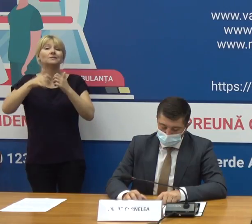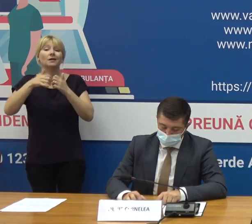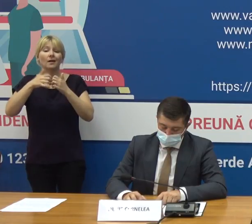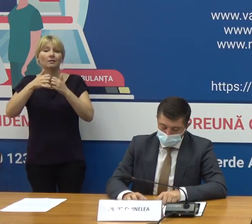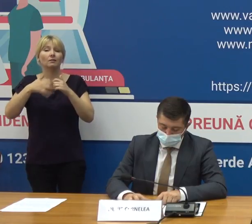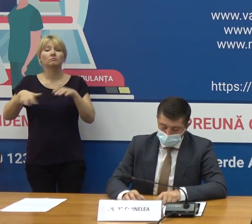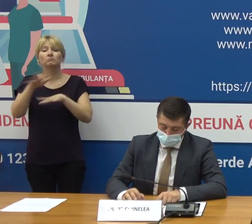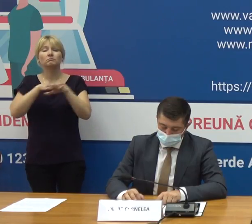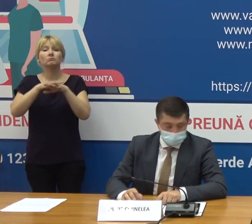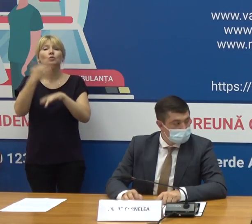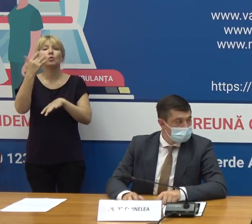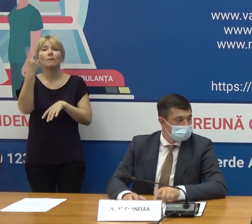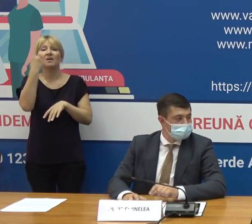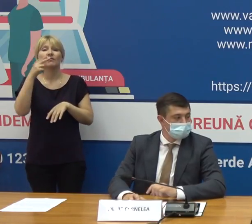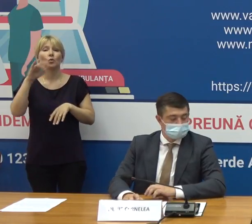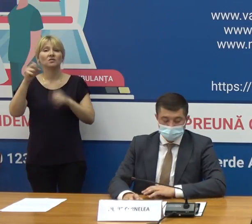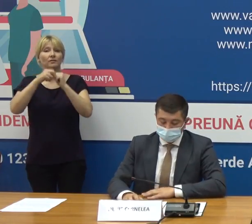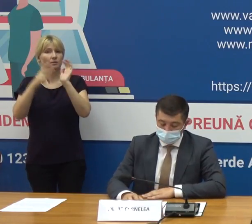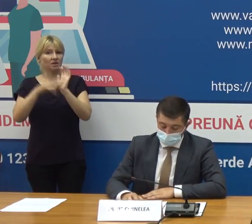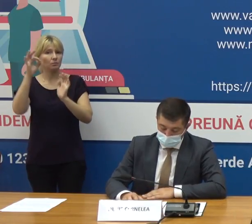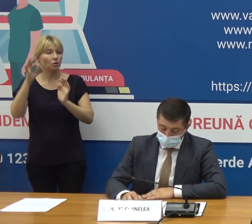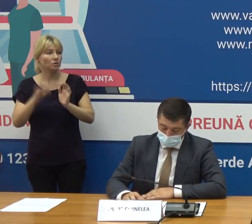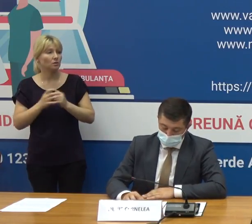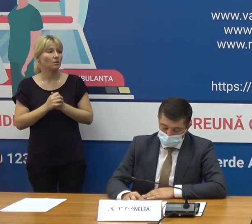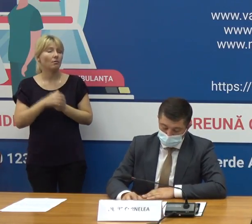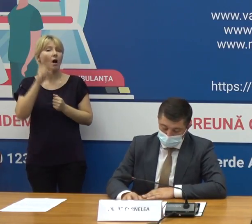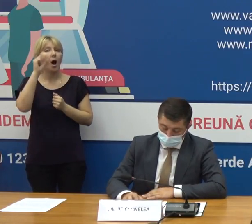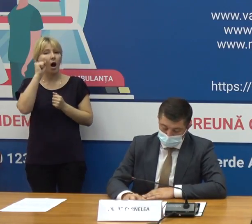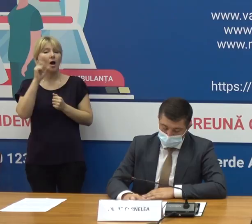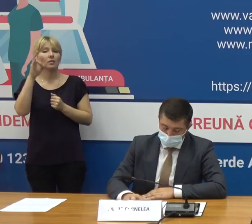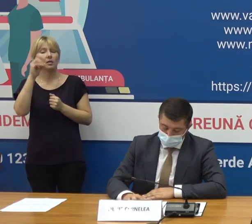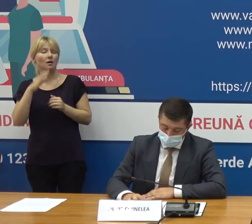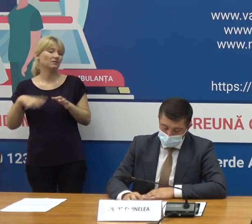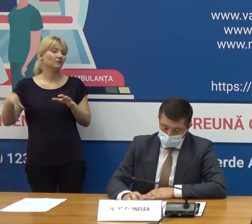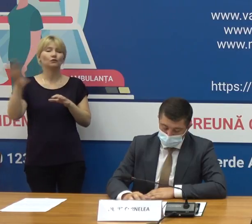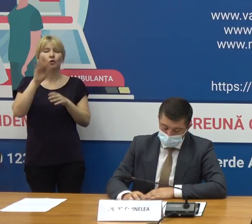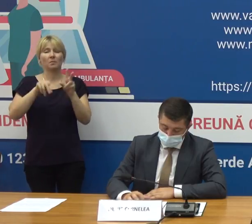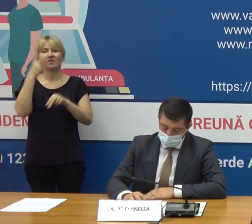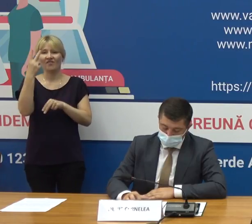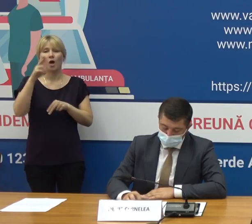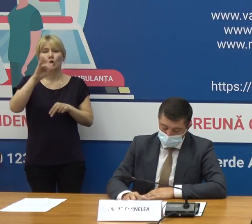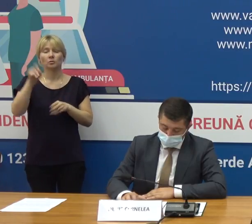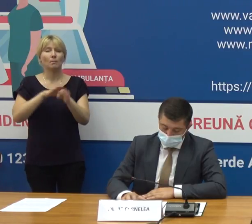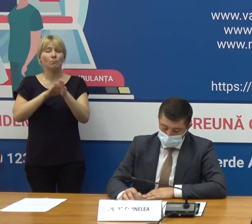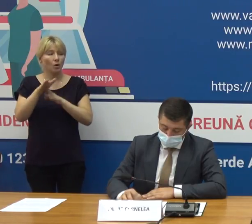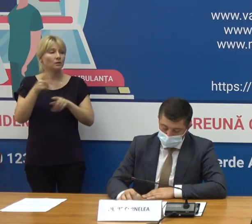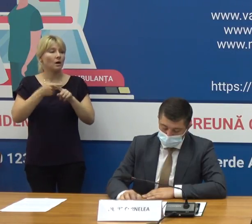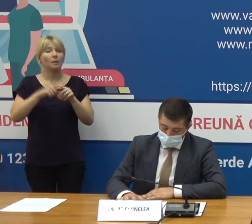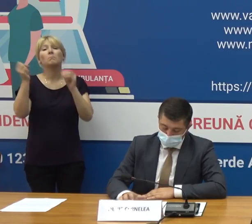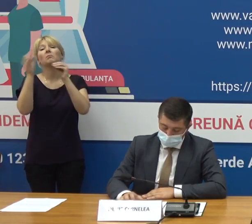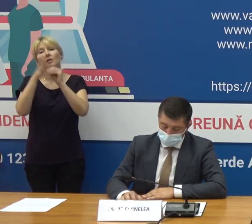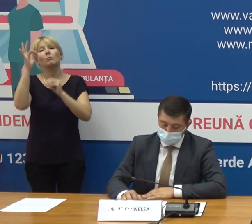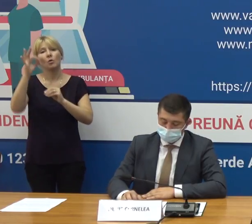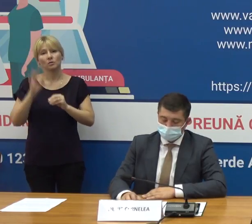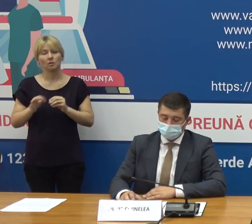doză constituie 18% acoperirea națională cu o schemă completă constituie peste 15%